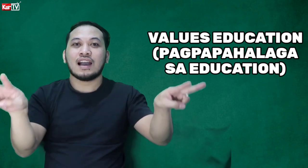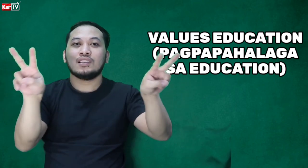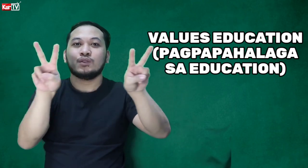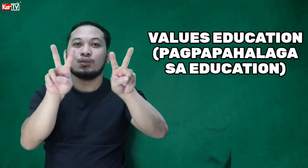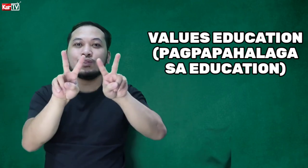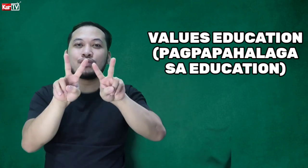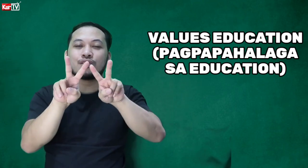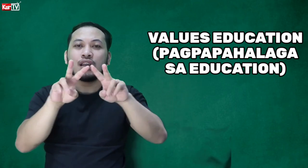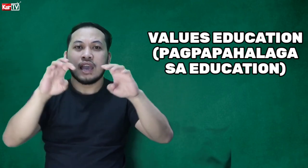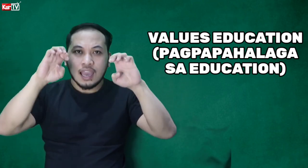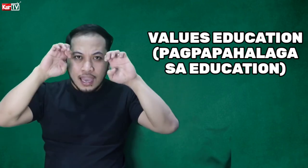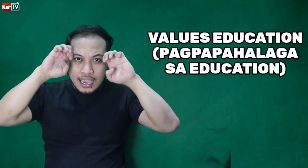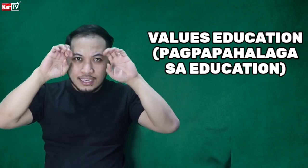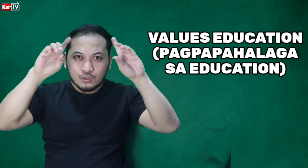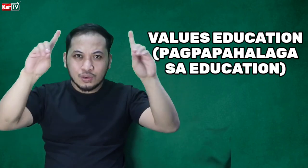Values Education.